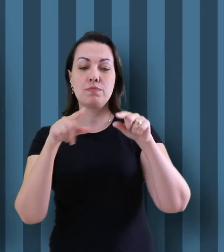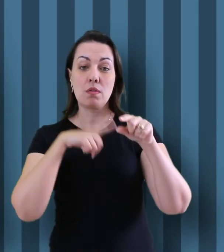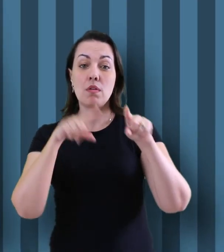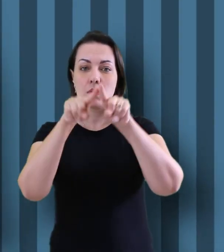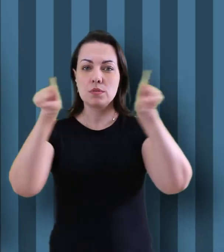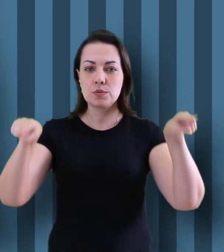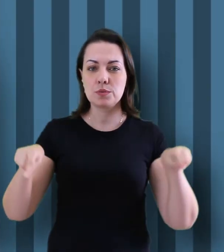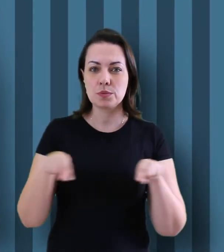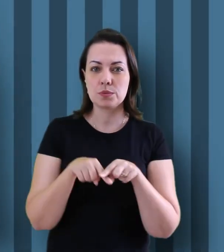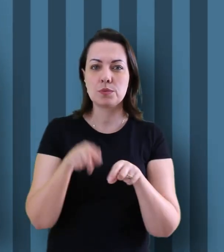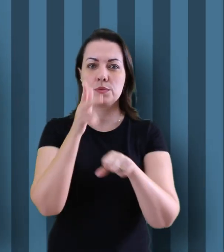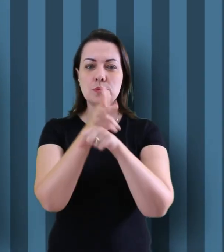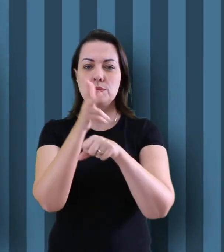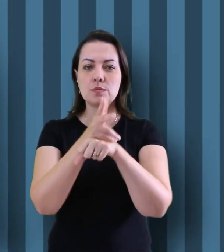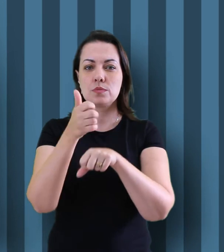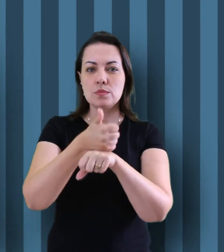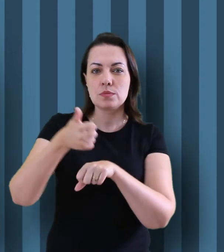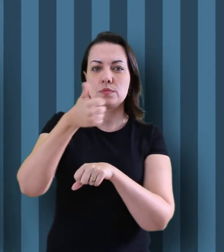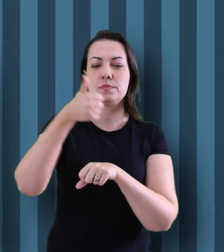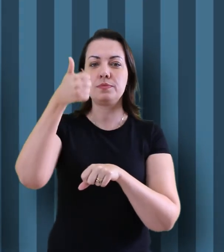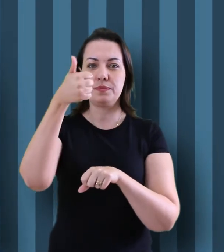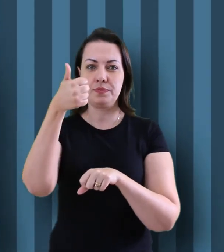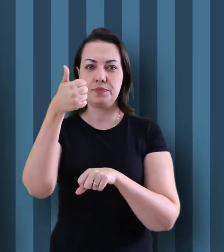estúdio e equipamentos de gravação e edição profissionais.